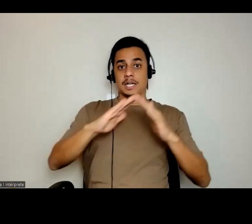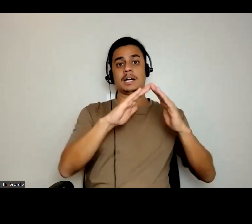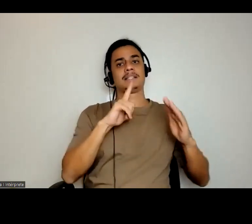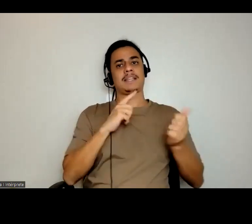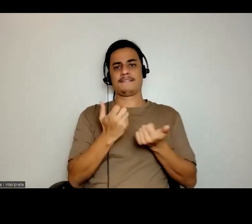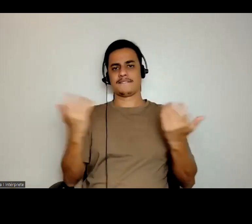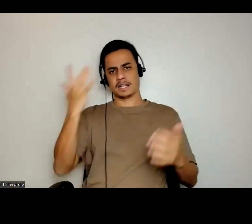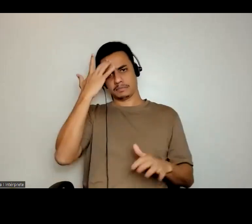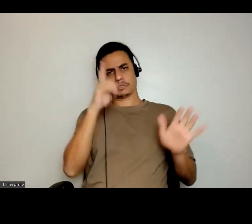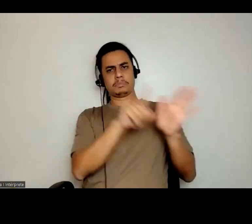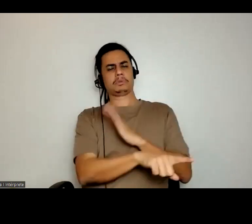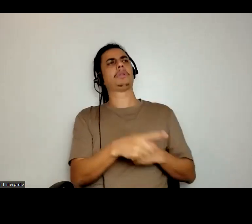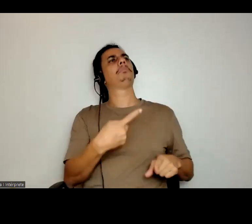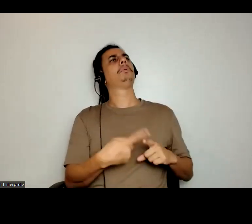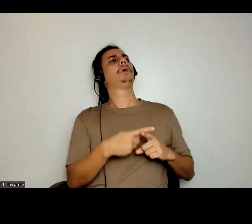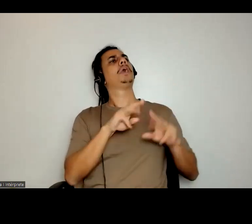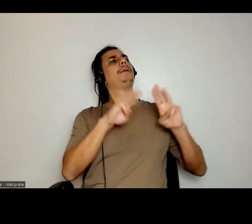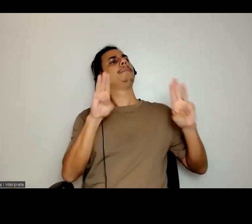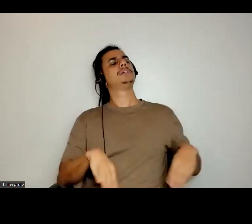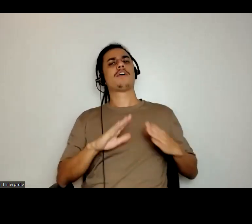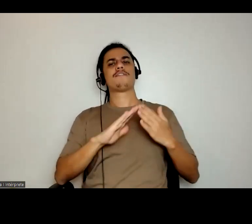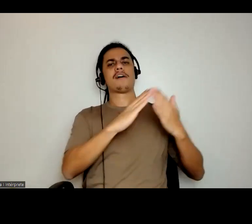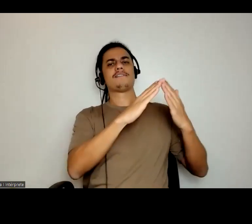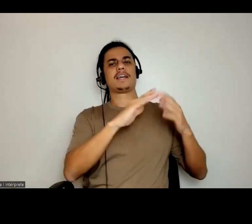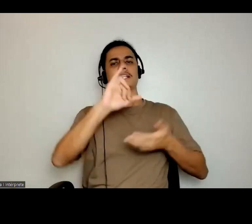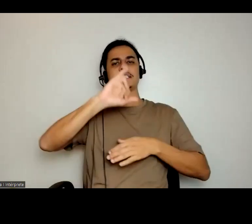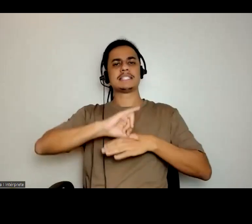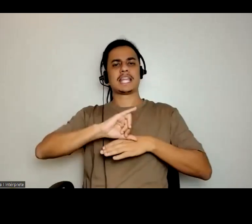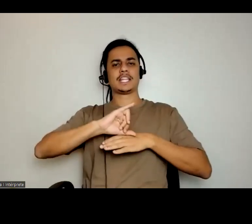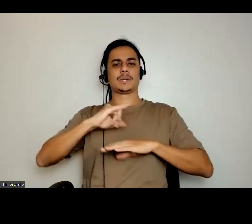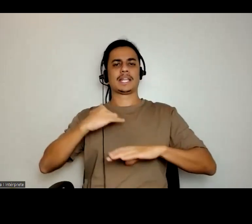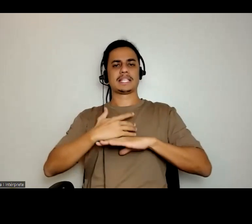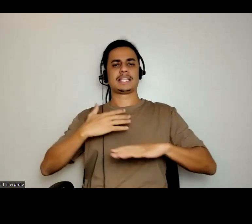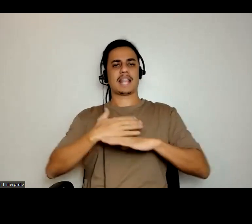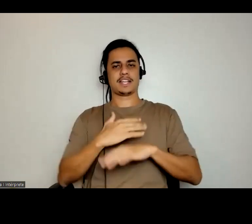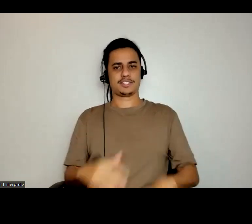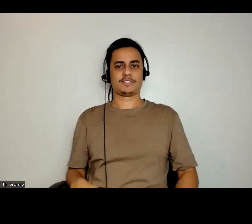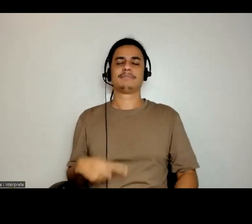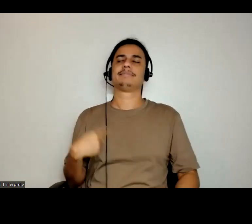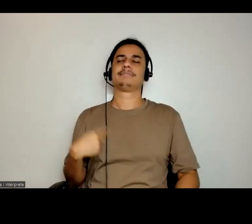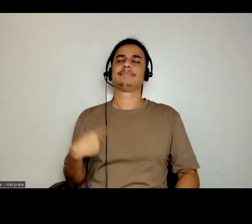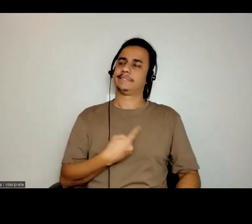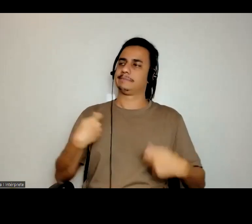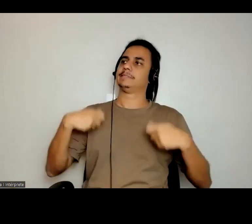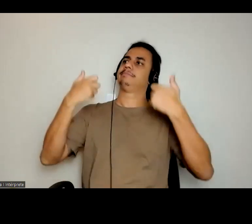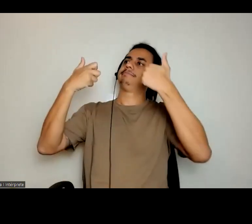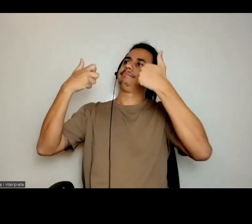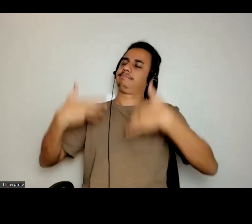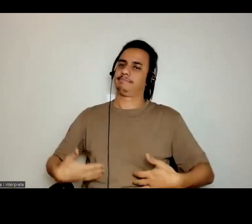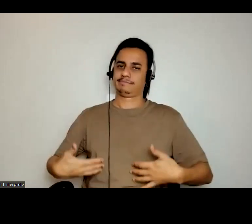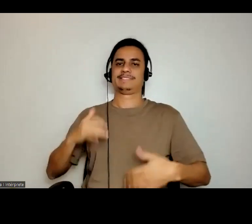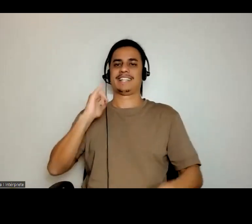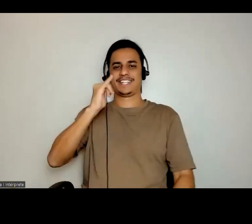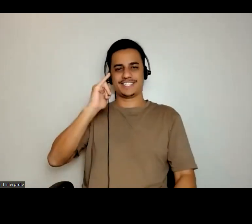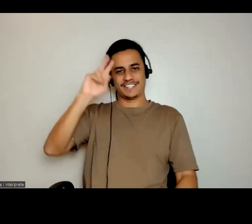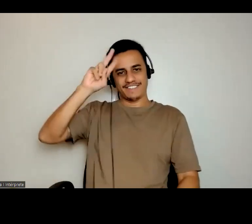questionando por que o Museu das Favelas está num palácio no centro da cidade. E aí a gente tem que se valer daquela narrativa, lembra